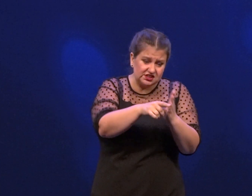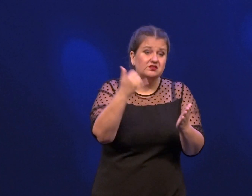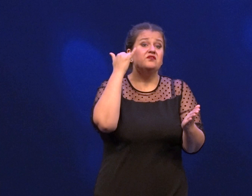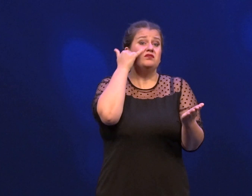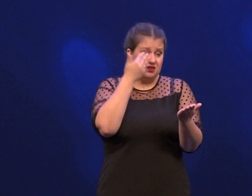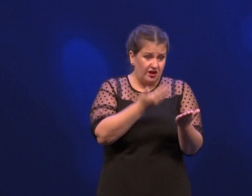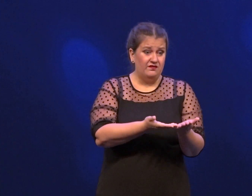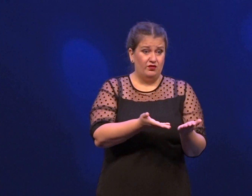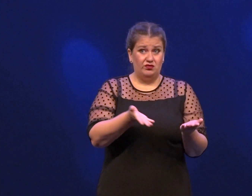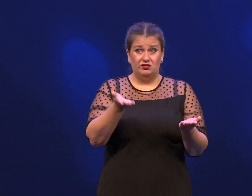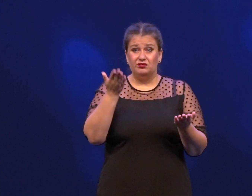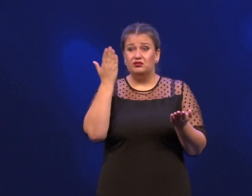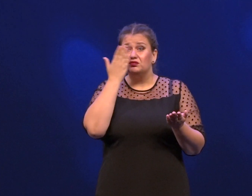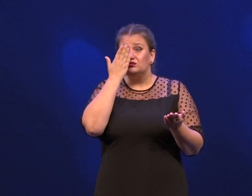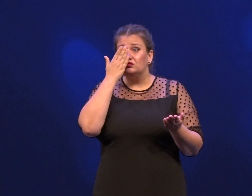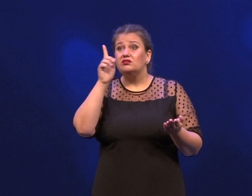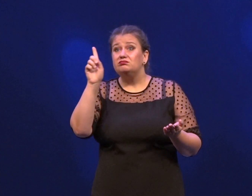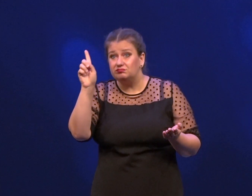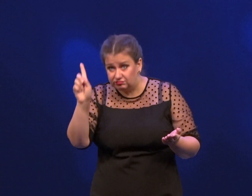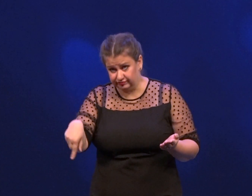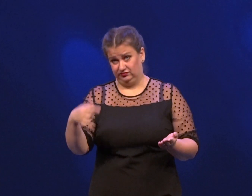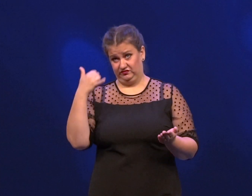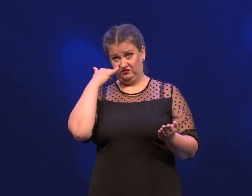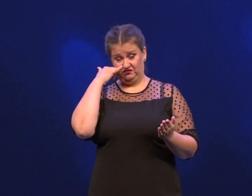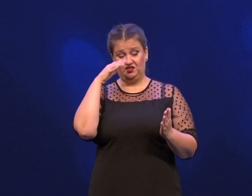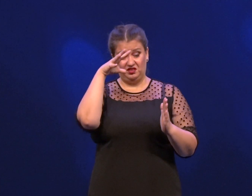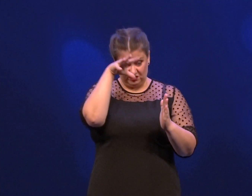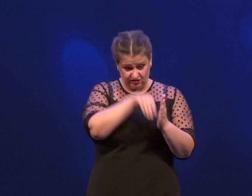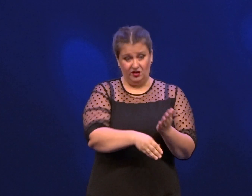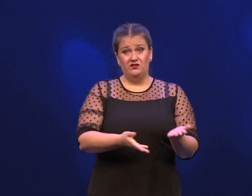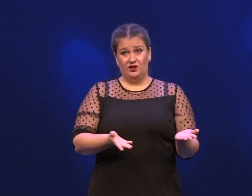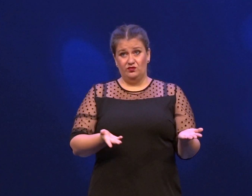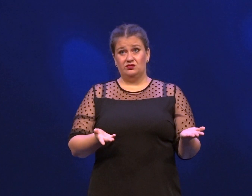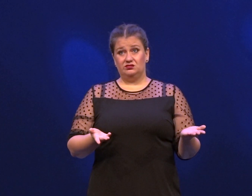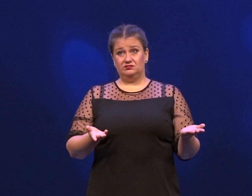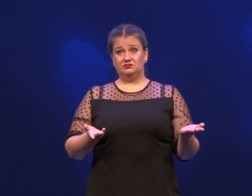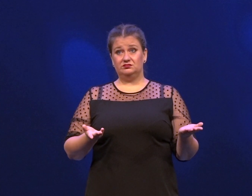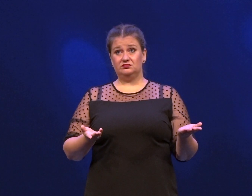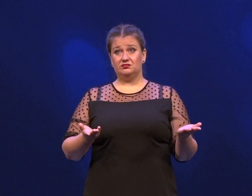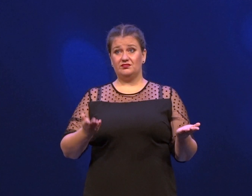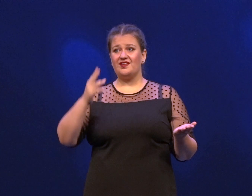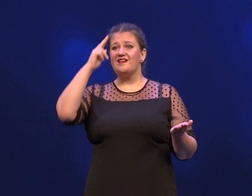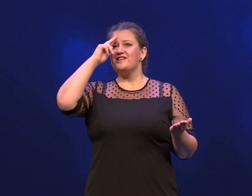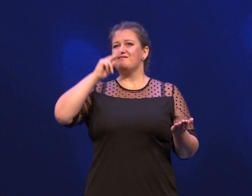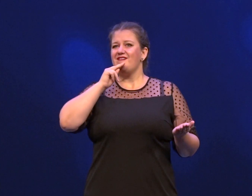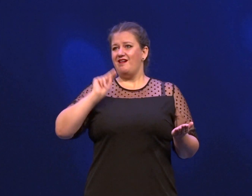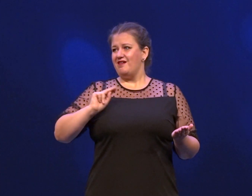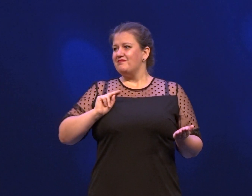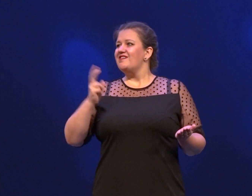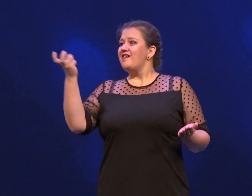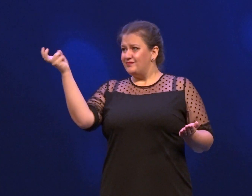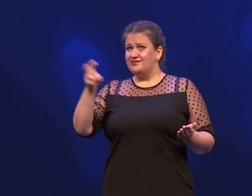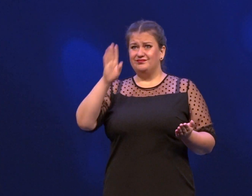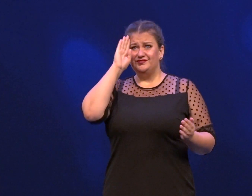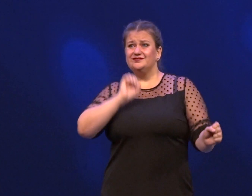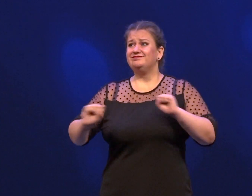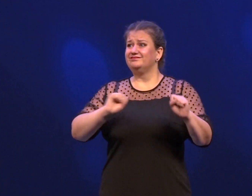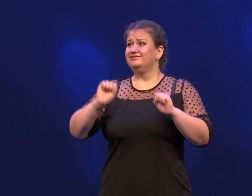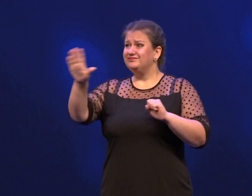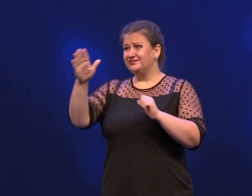телефоны, разговаривают в телефонах, смотрят кино в телефонах. Папа с работы приходит,